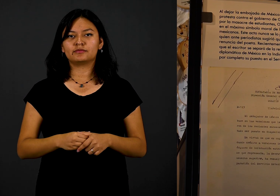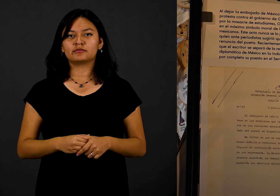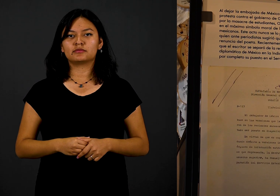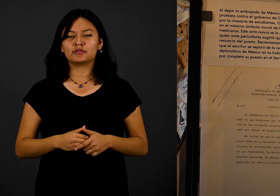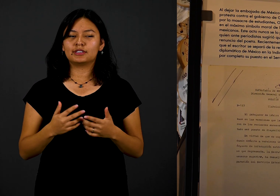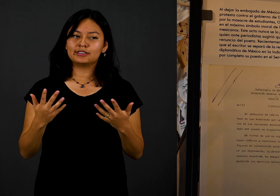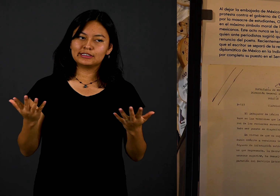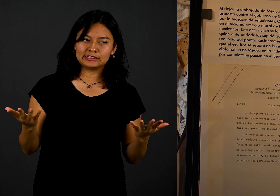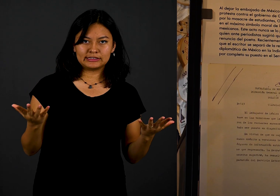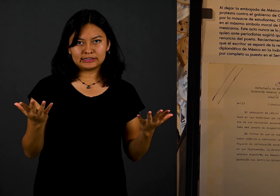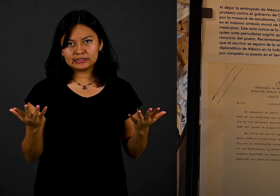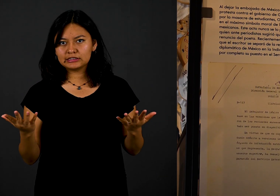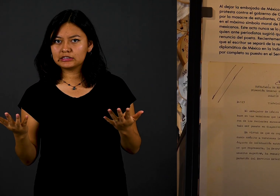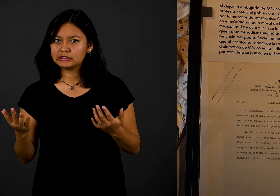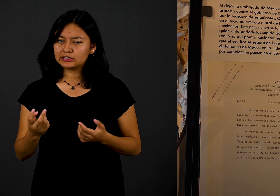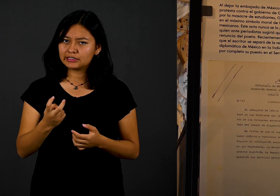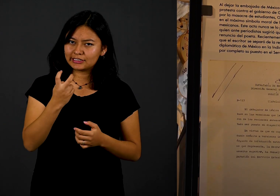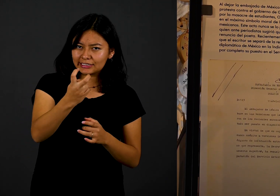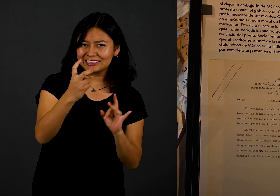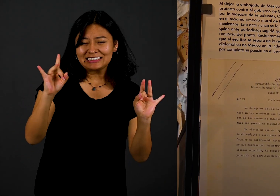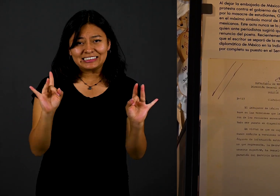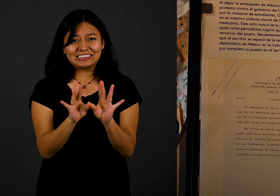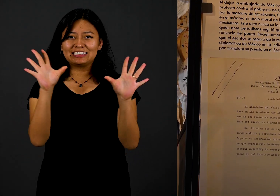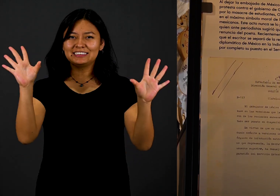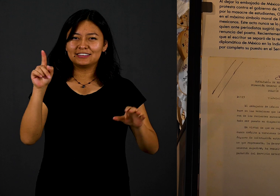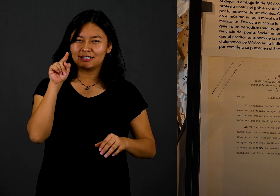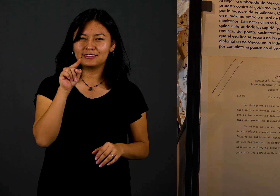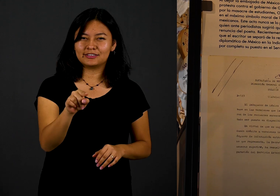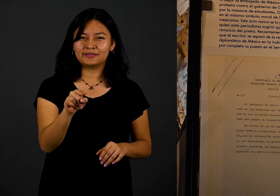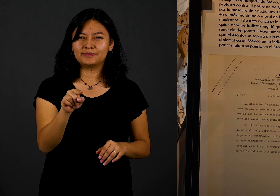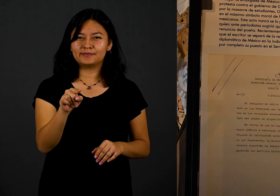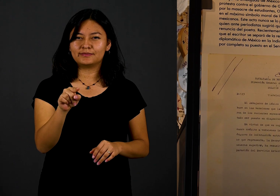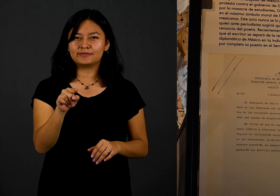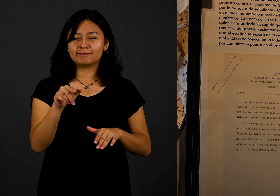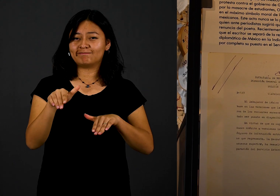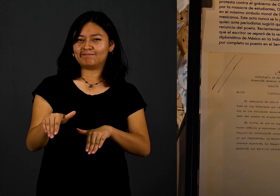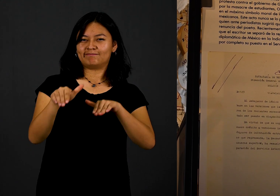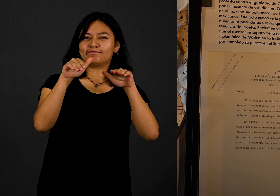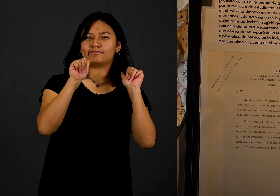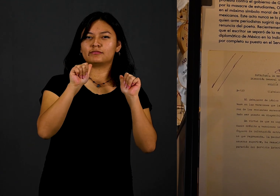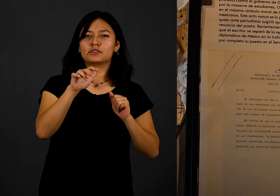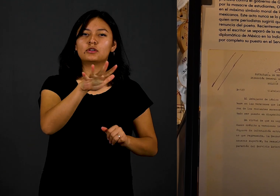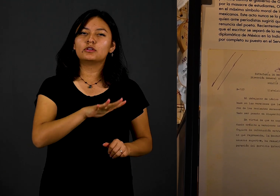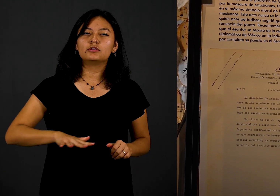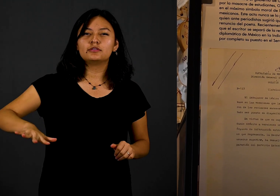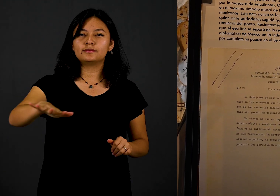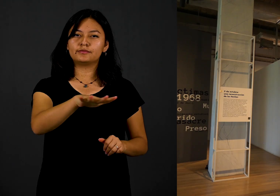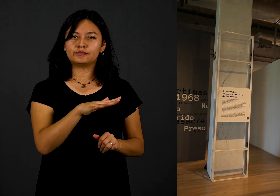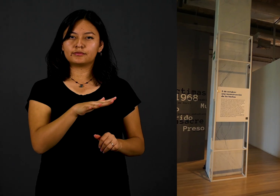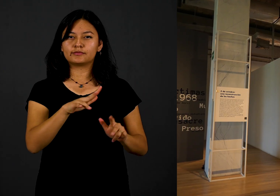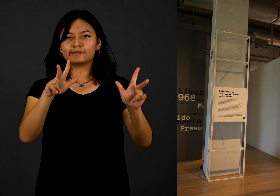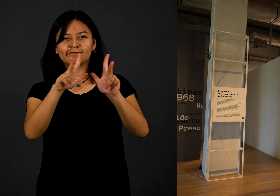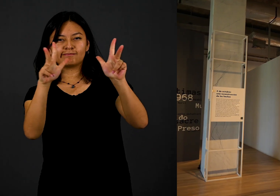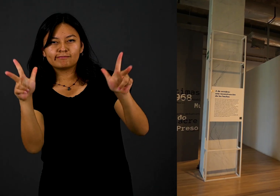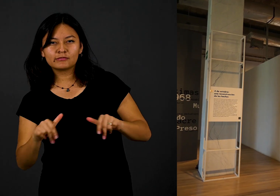Más allá del discurso oficial, su acto va a generar que más personas del mundo cultural, intelectual y